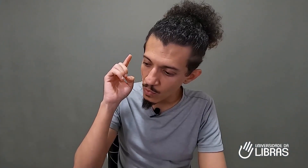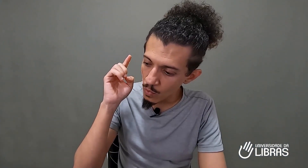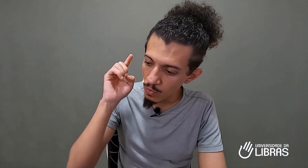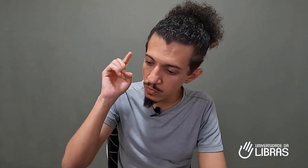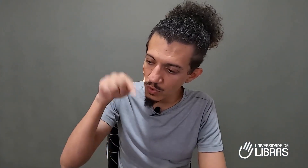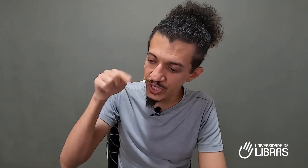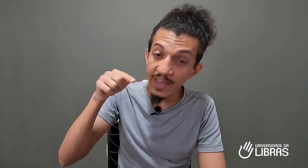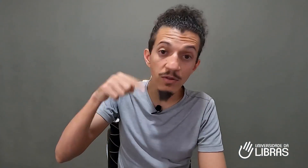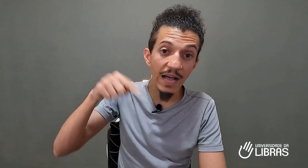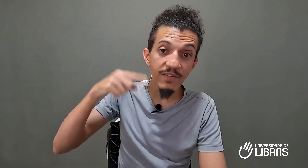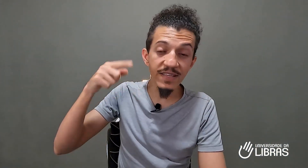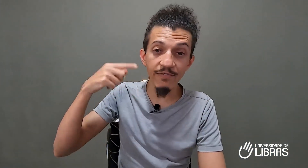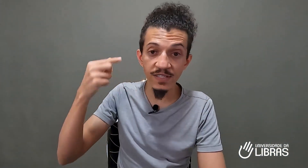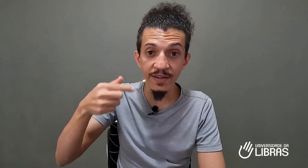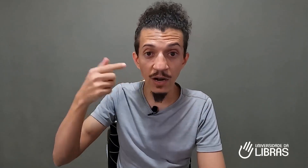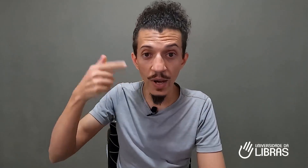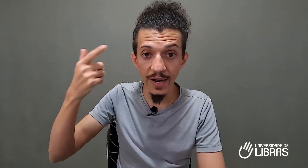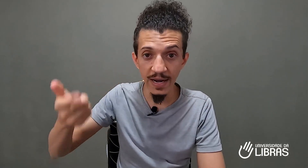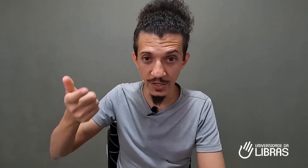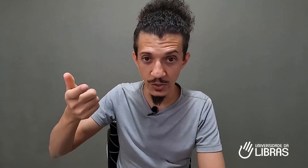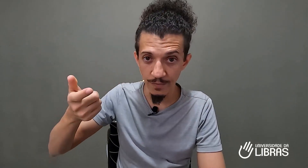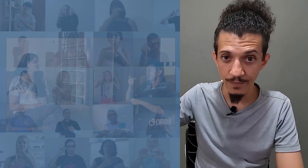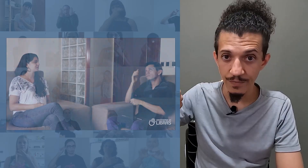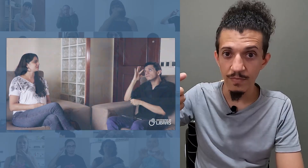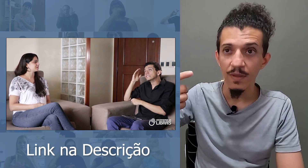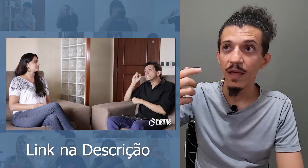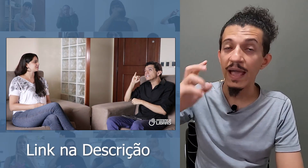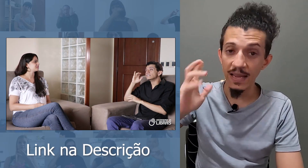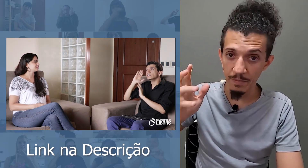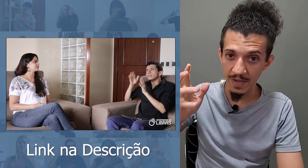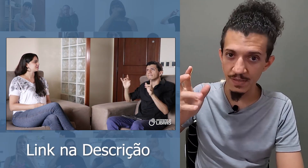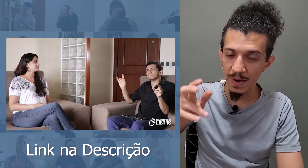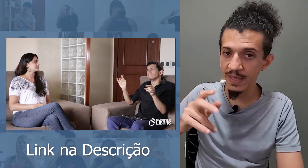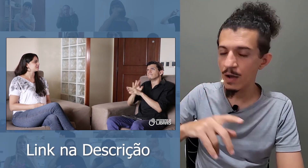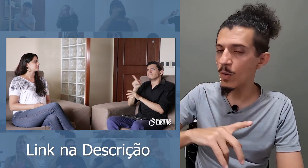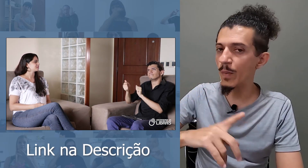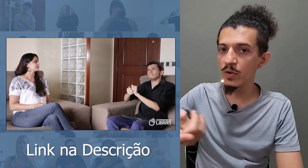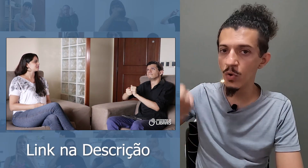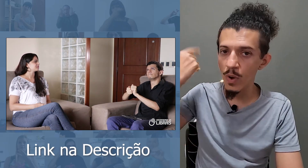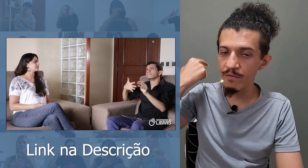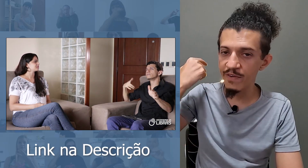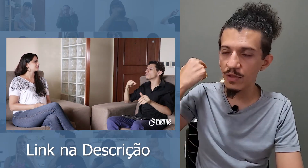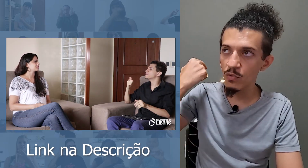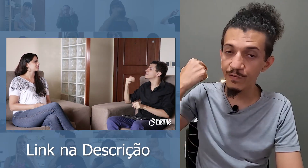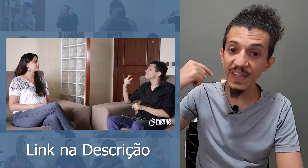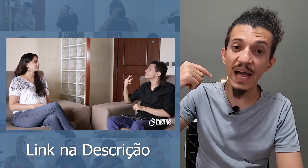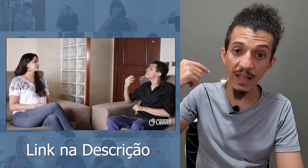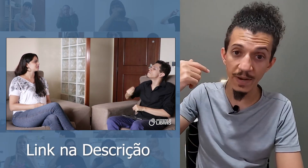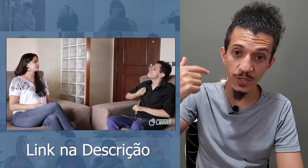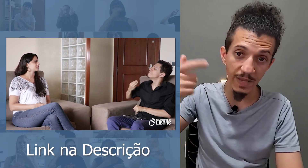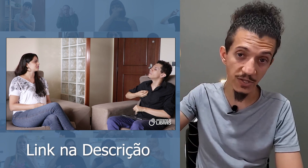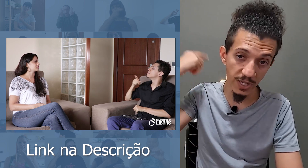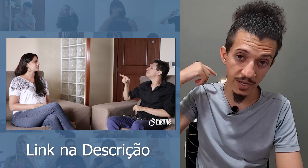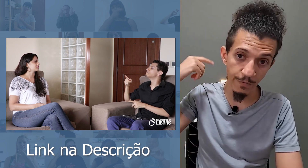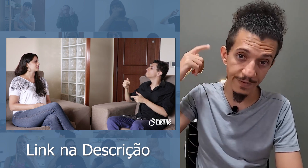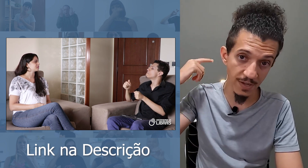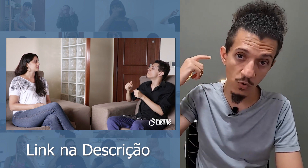No dia em que eu estava entrevistando a Luana Lídio em Libras, para quem acompanhou o evento, o fim da Libras de Mentira, que eu fiz algumas